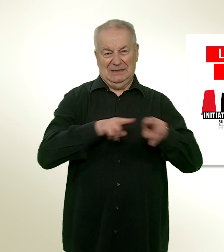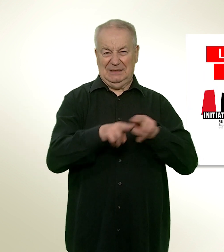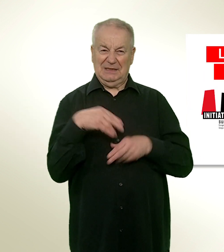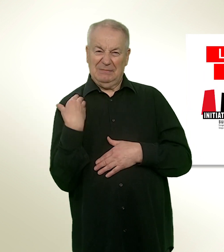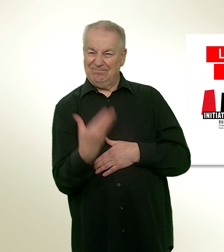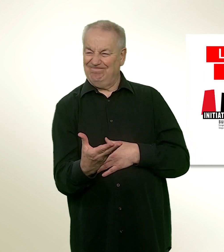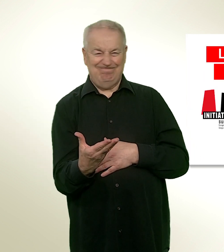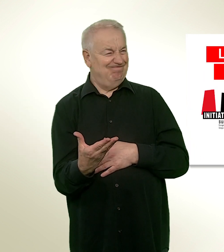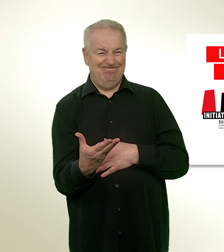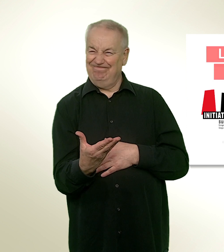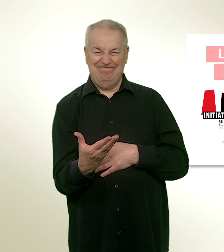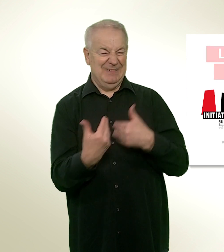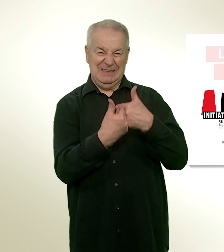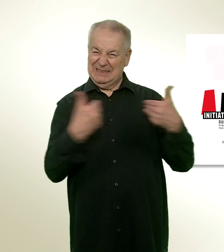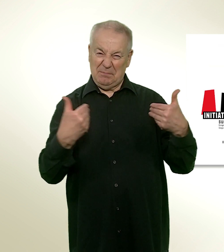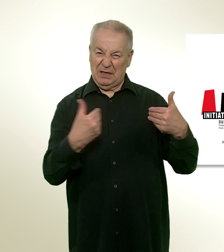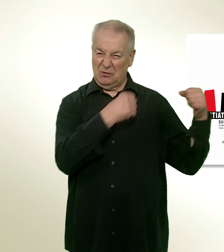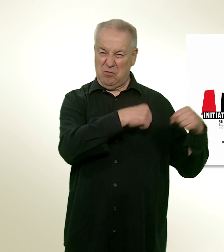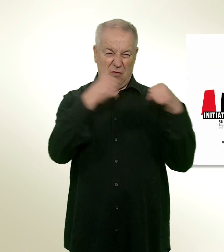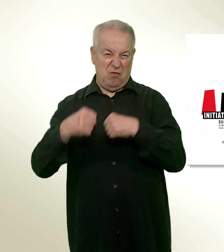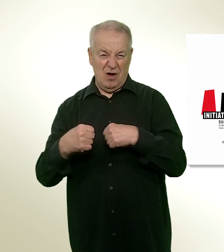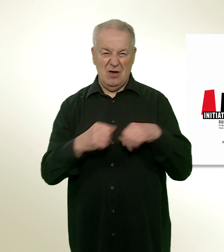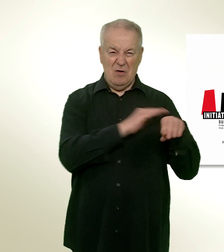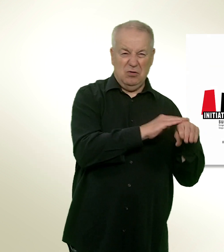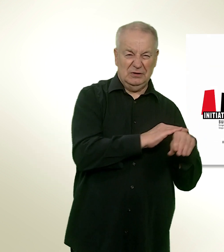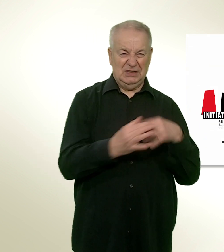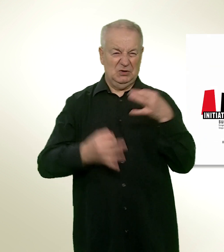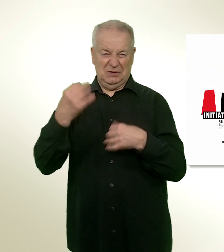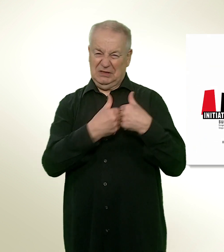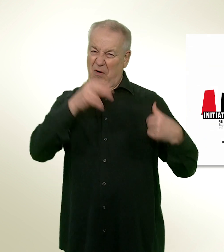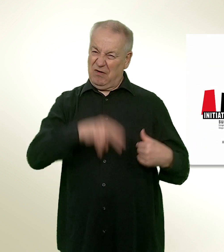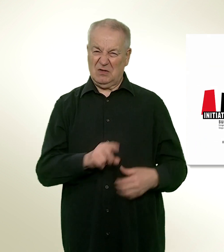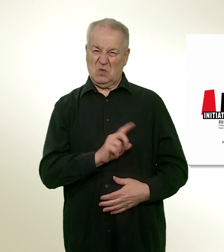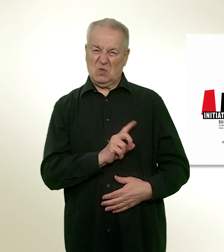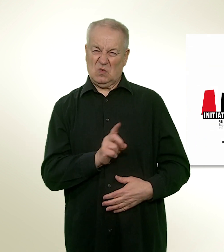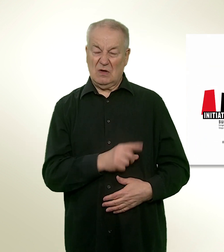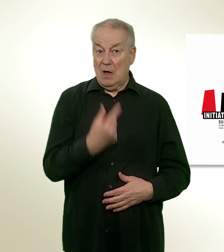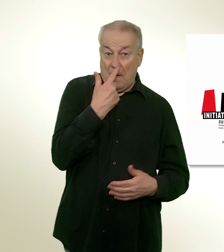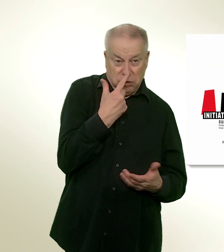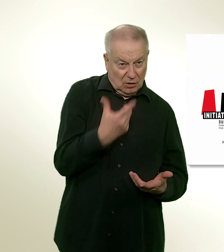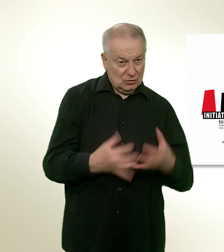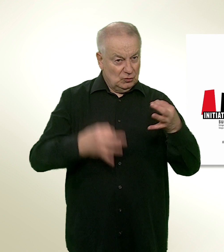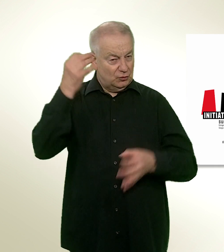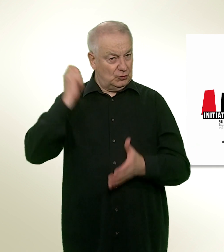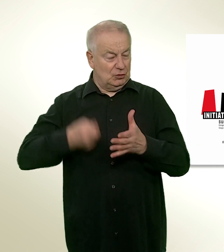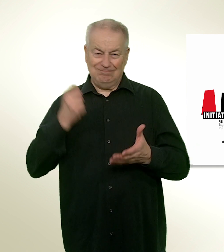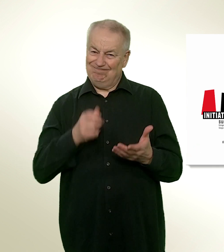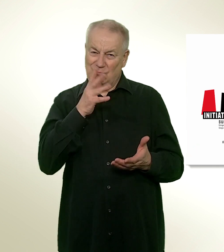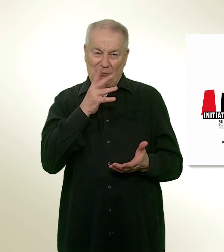permet pas de garantir la séparation des pouvoirs entre politique et justice. Il estime que les juges fédéraux ne peuvent pas exercer leurs